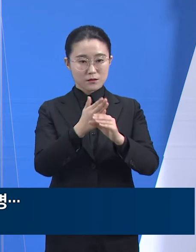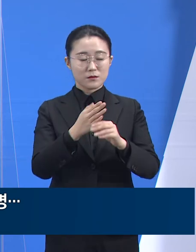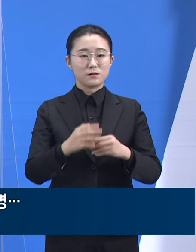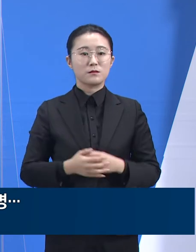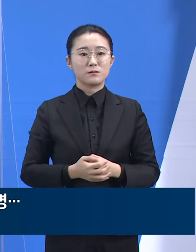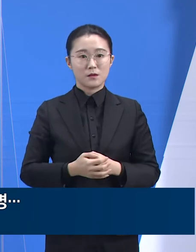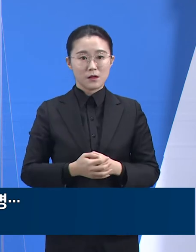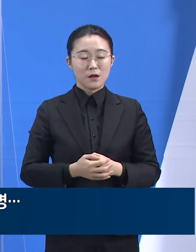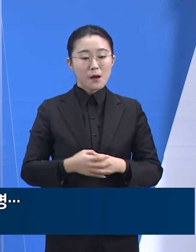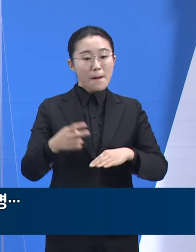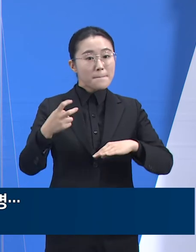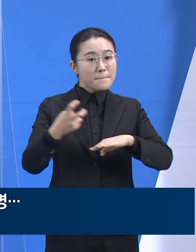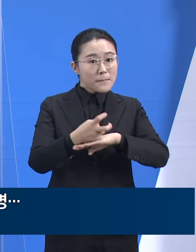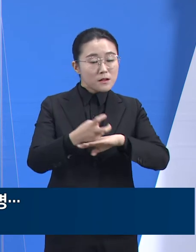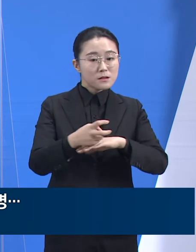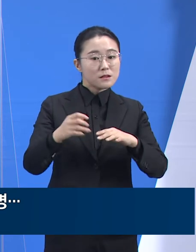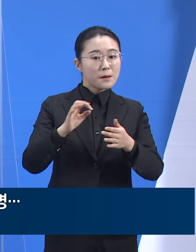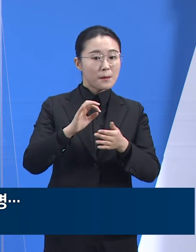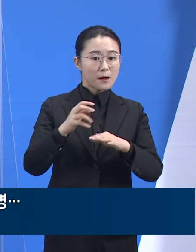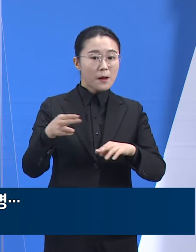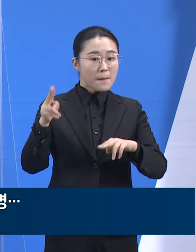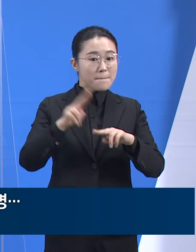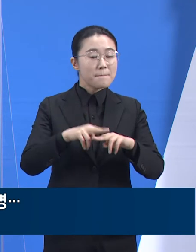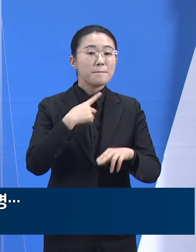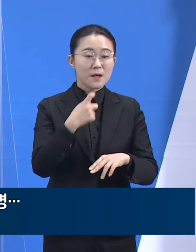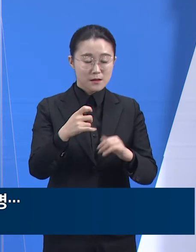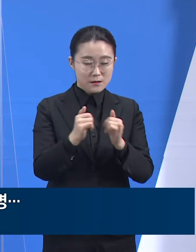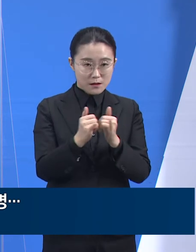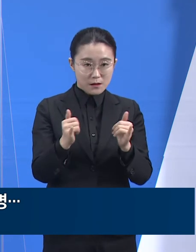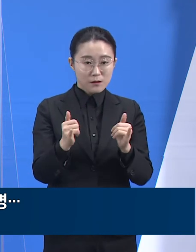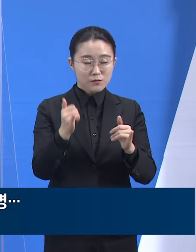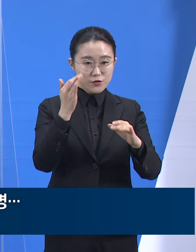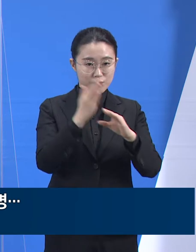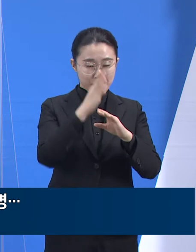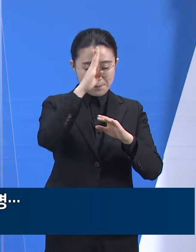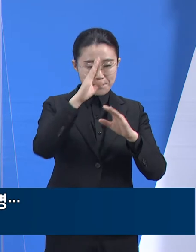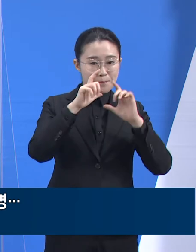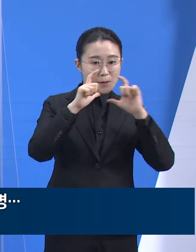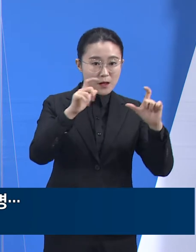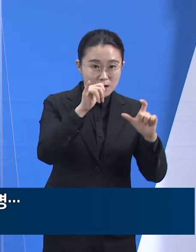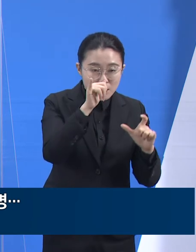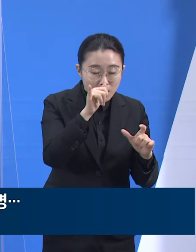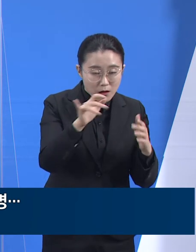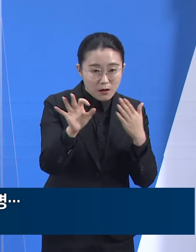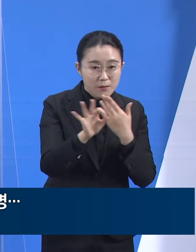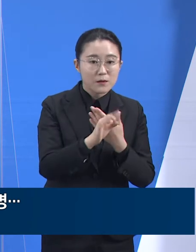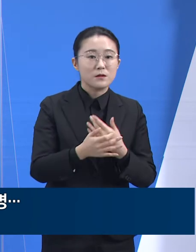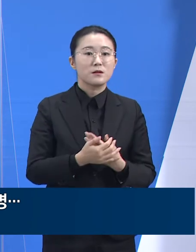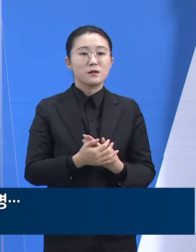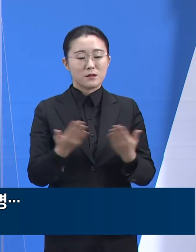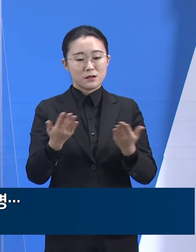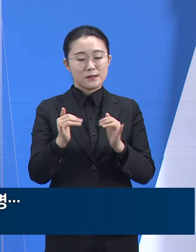추가 확진이 확인될 경우 이용 직원들에 대해서 자가격리 조치할 계획입니다.